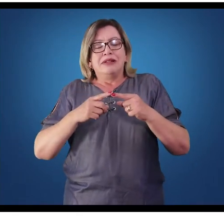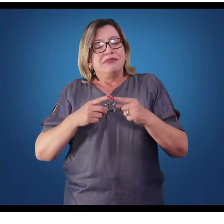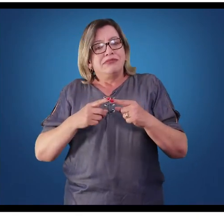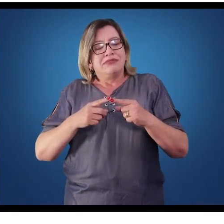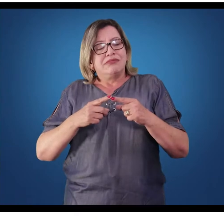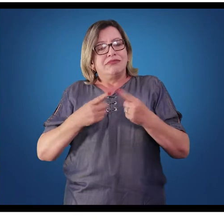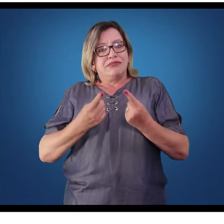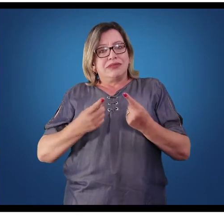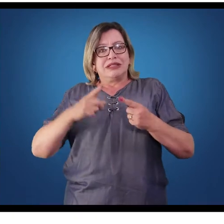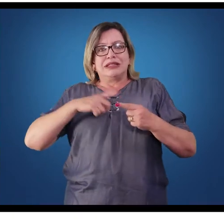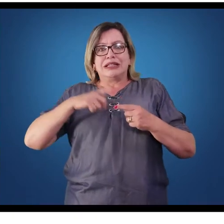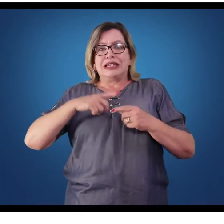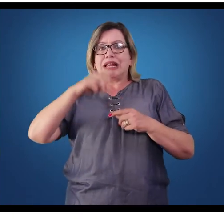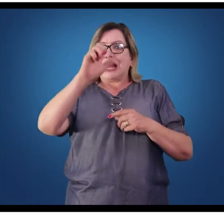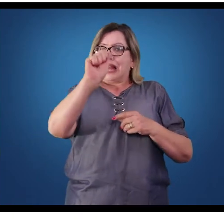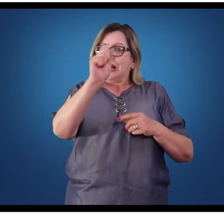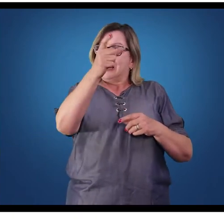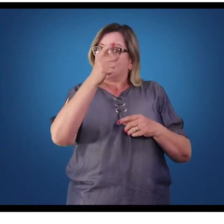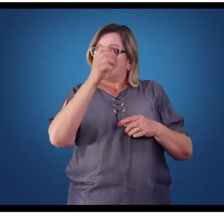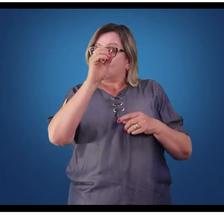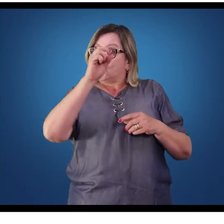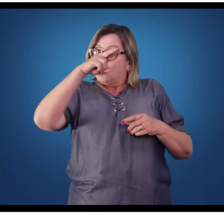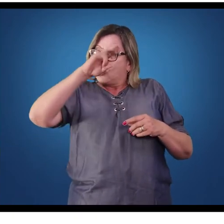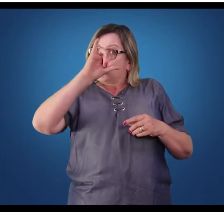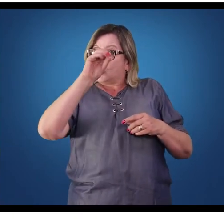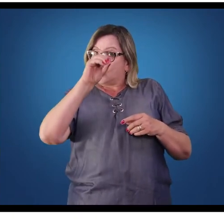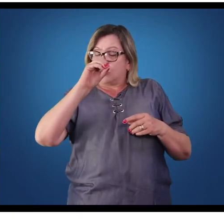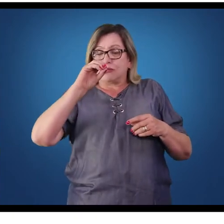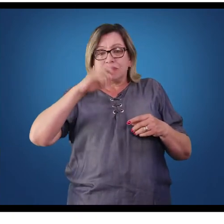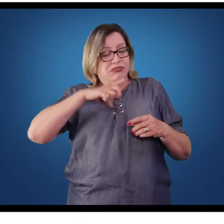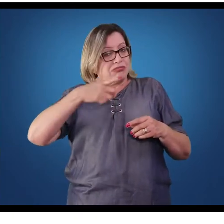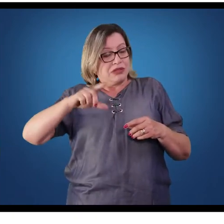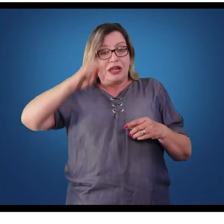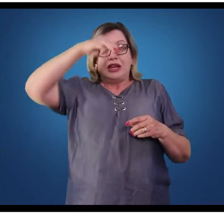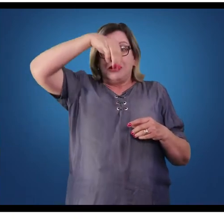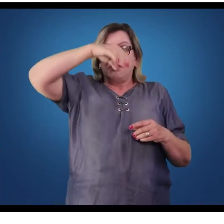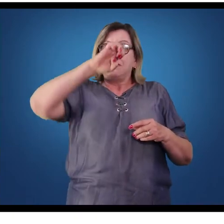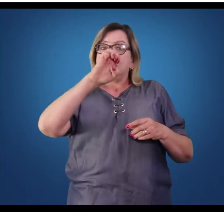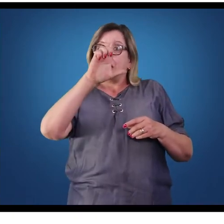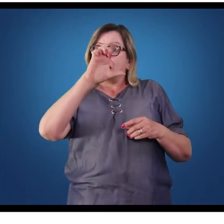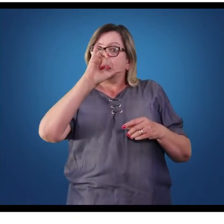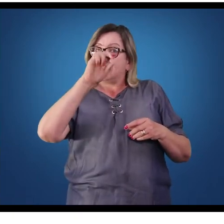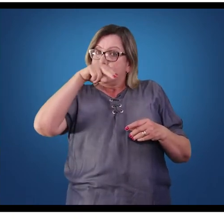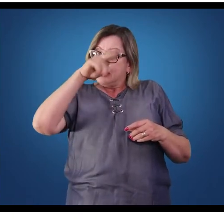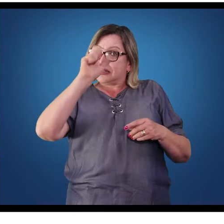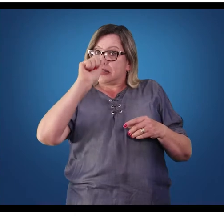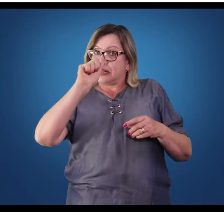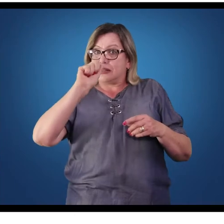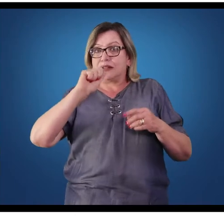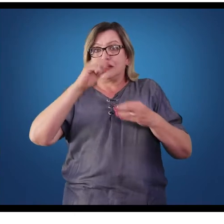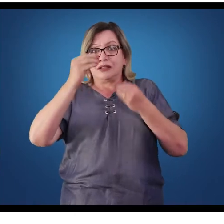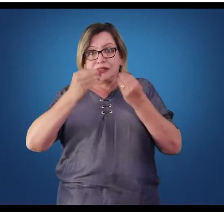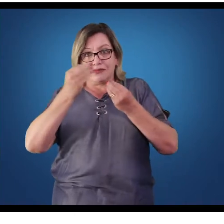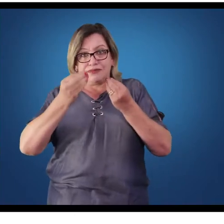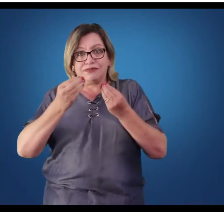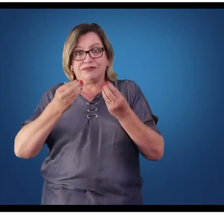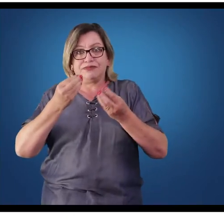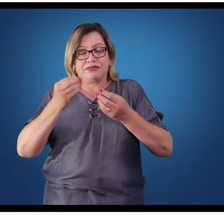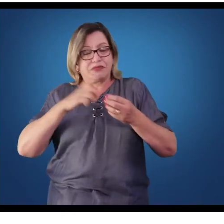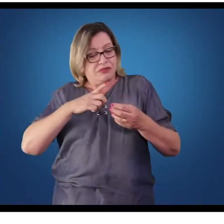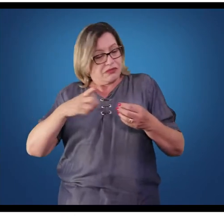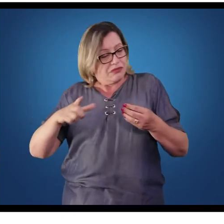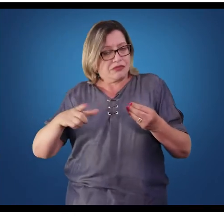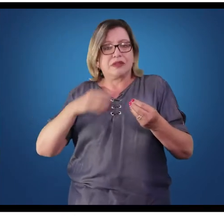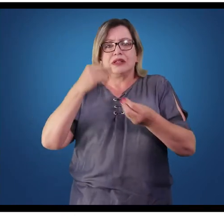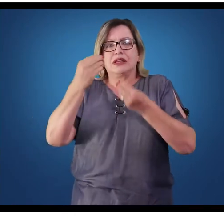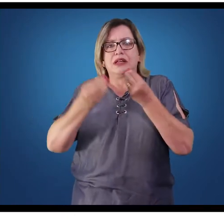Já os axônios que não são milinizados, ou seja, eles não têm a célula de Schwann ou a bainha de mielina ao